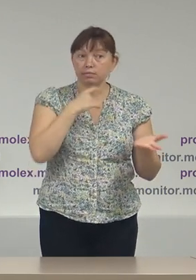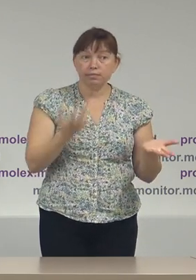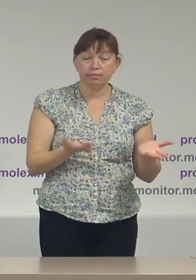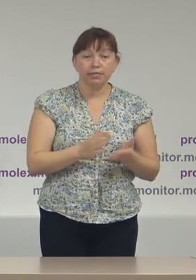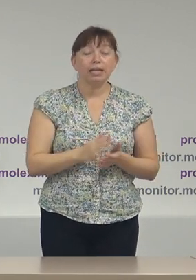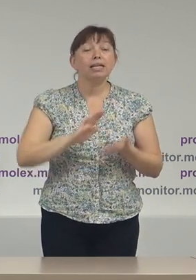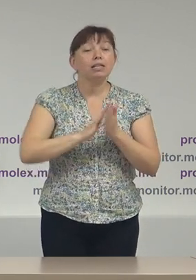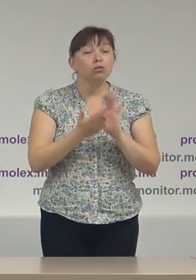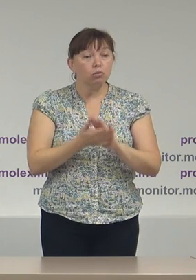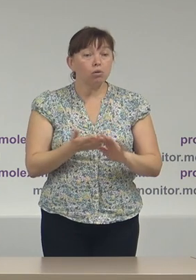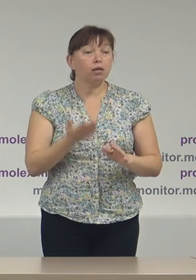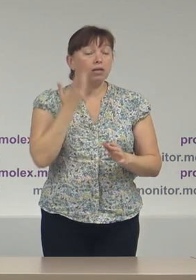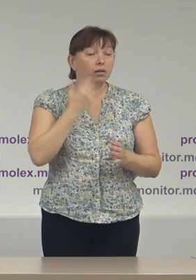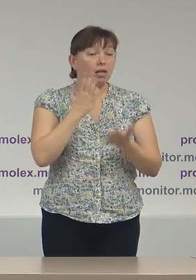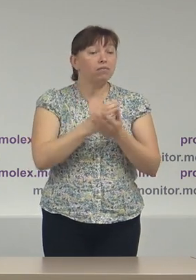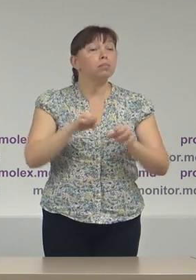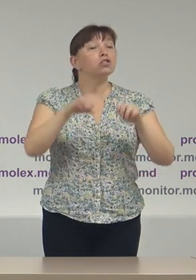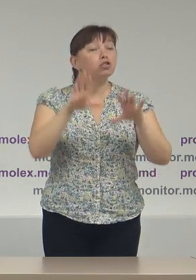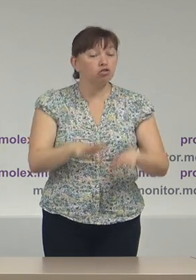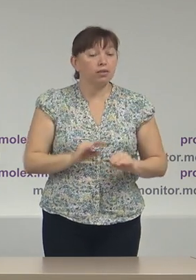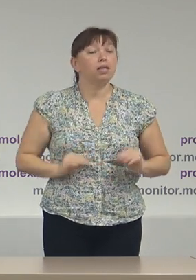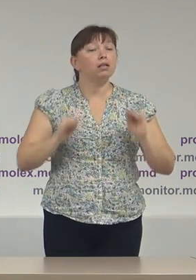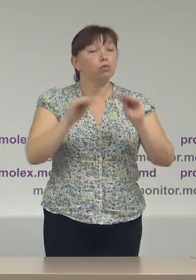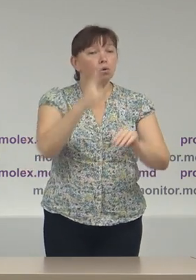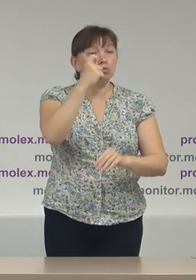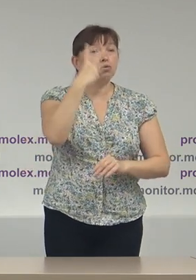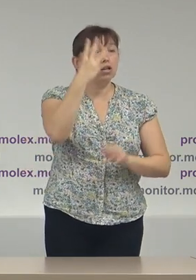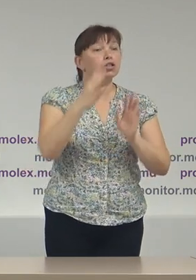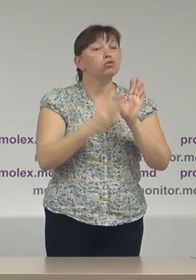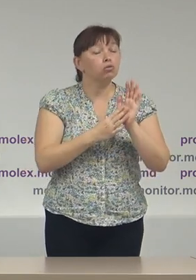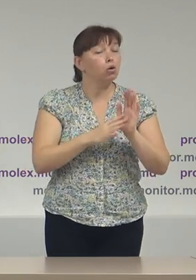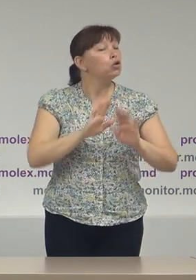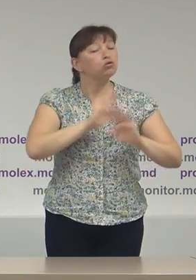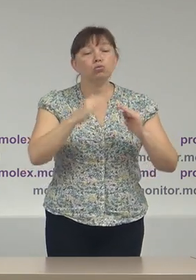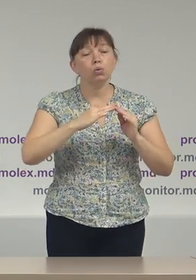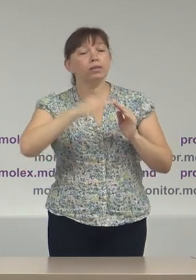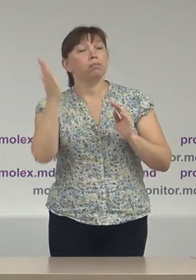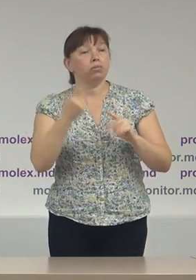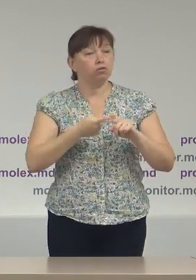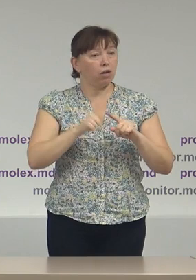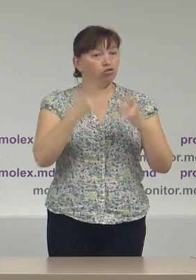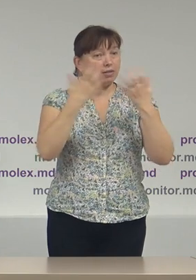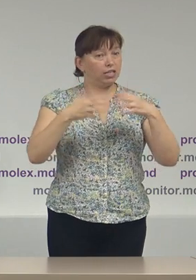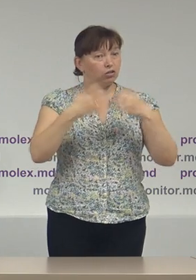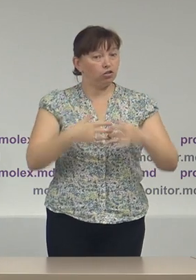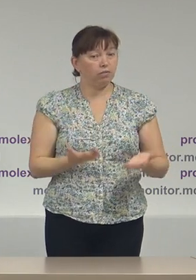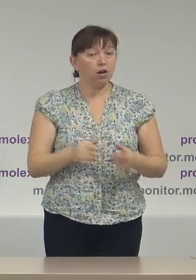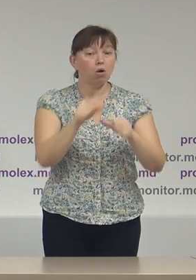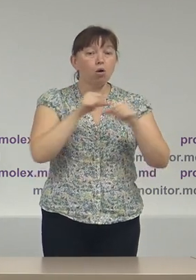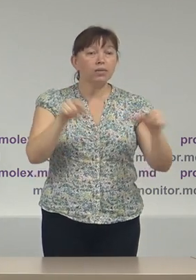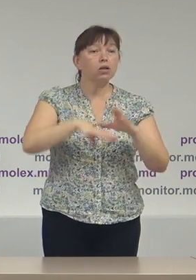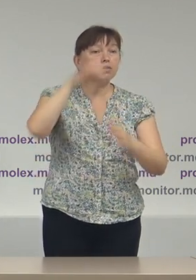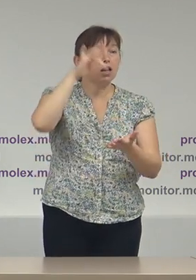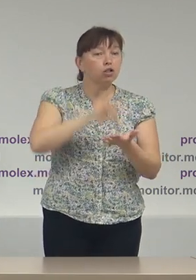situația în care, repet, avem decizia de a constitui 139 și nu depășim această cifră. Deci, Comisia